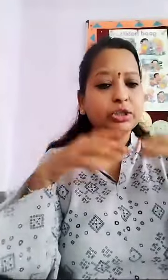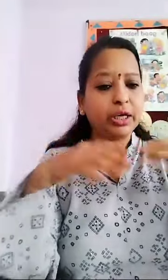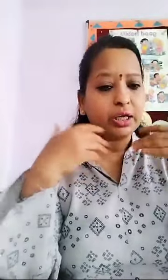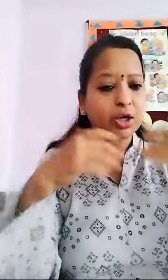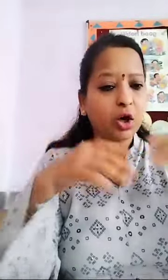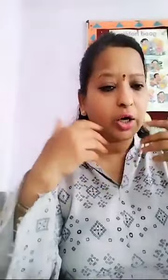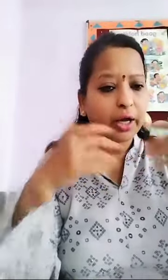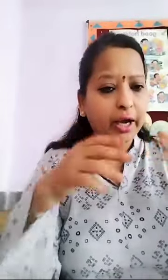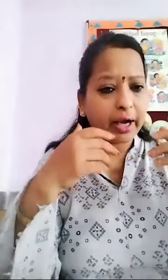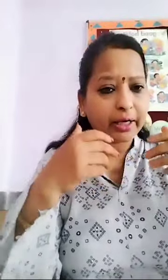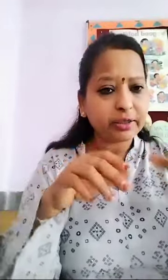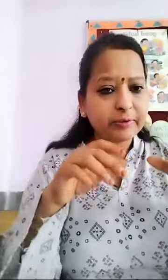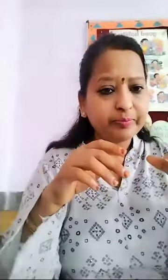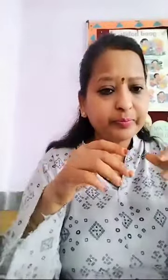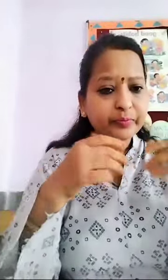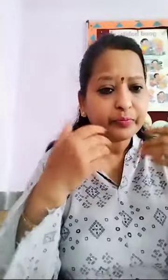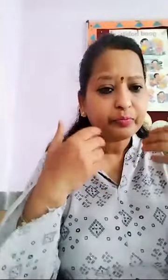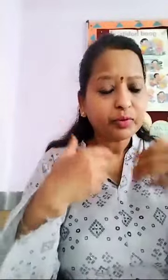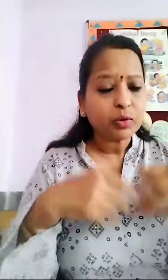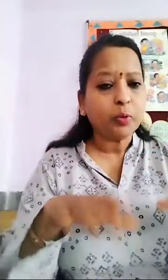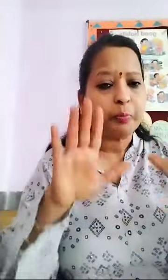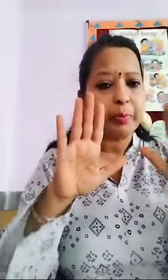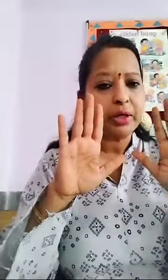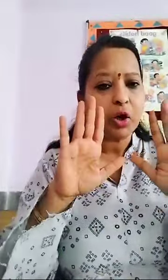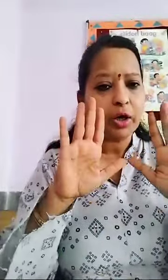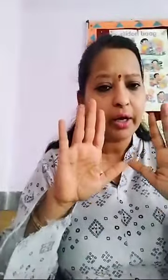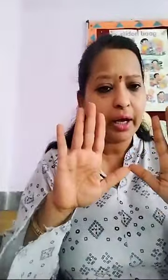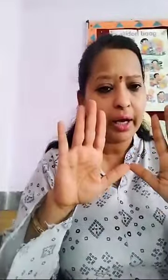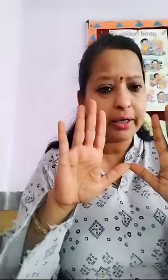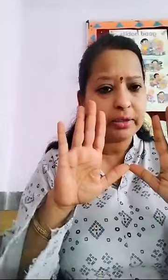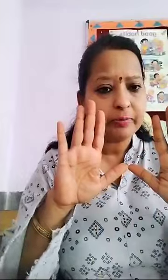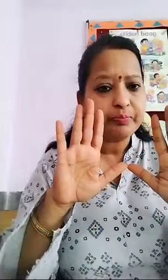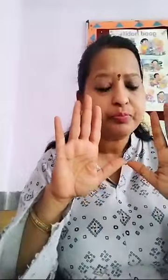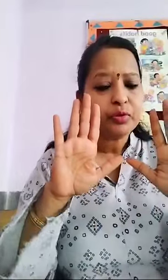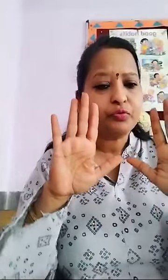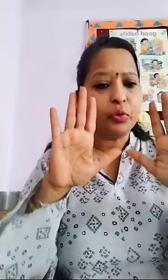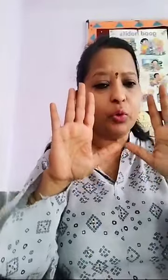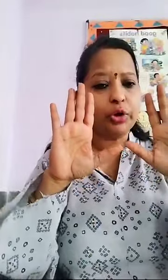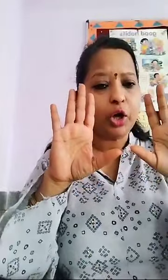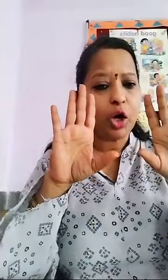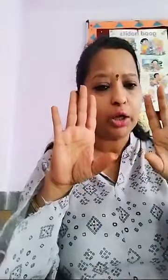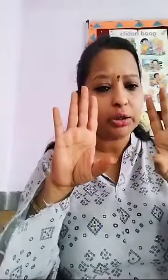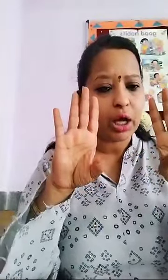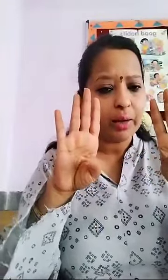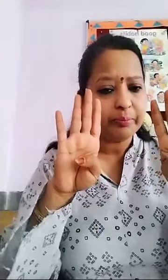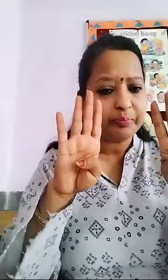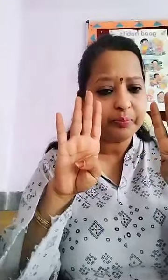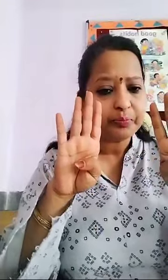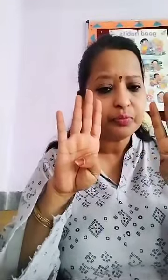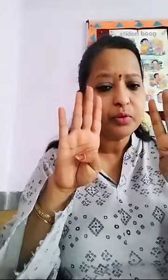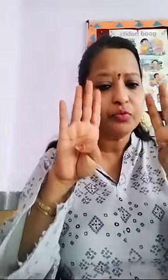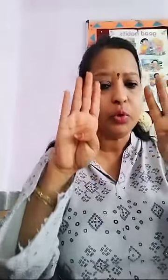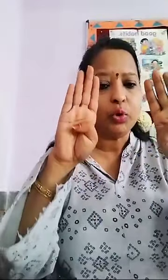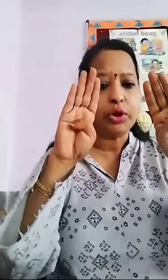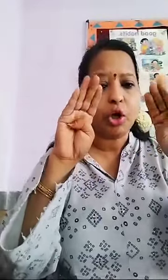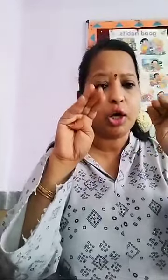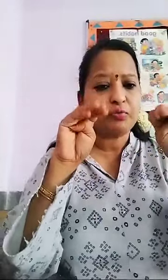hand Open your hand Fold your thumb Fold your fingers